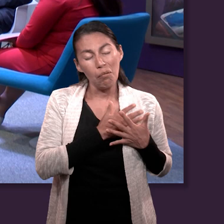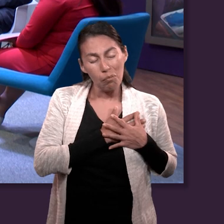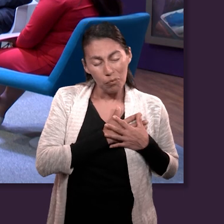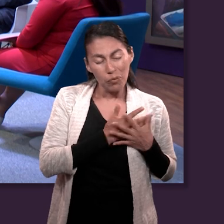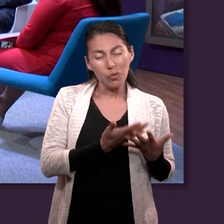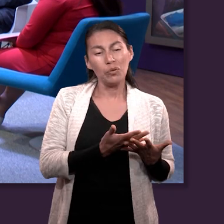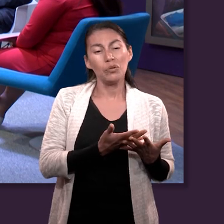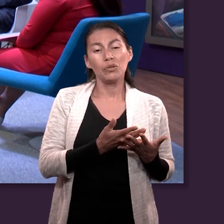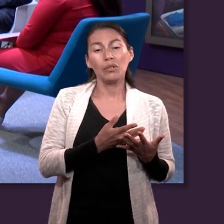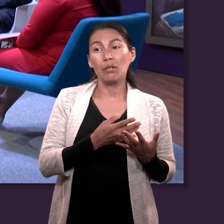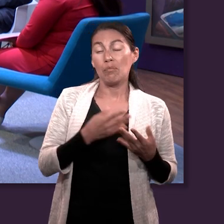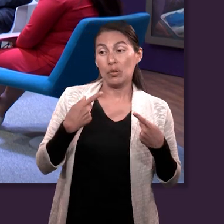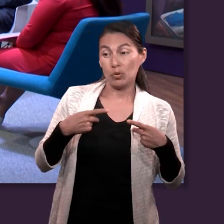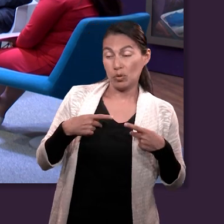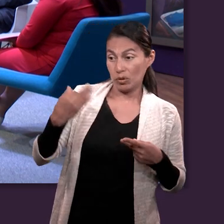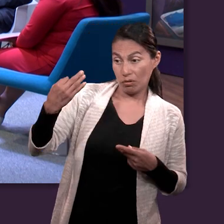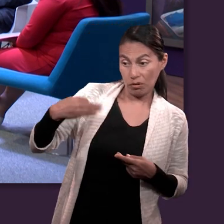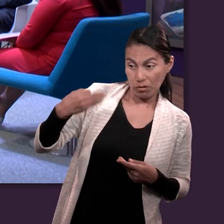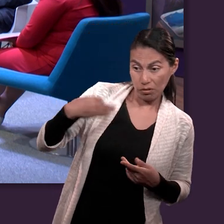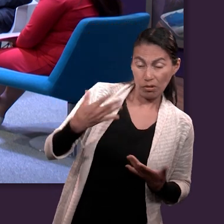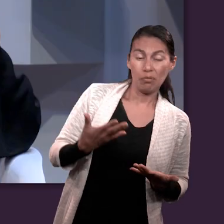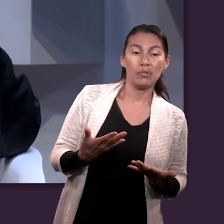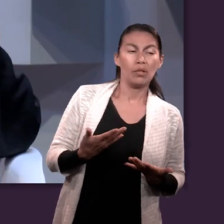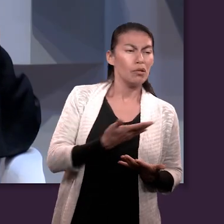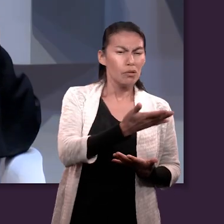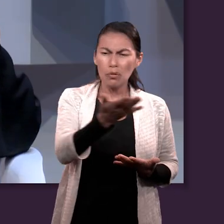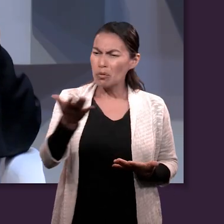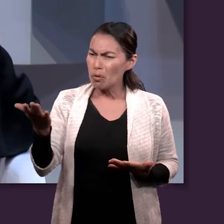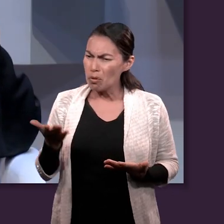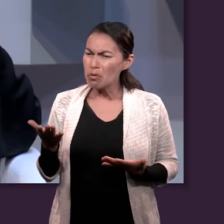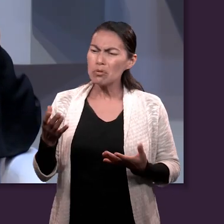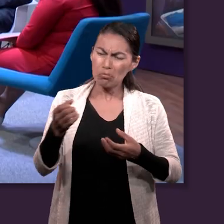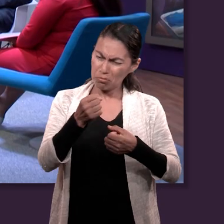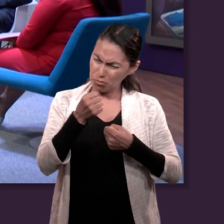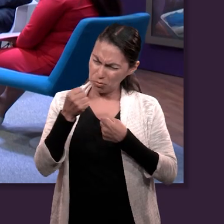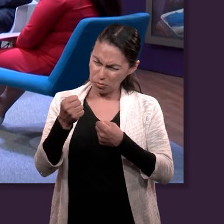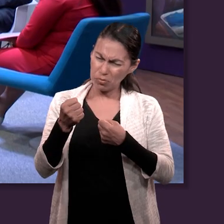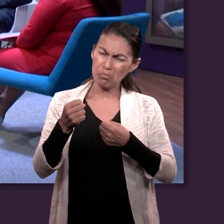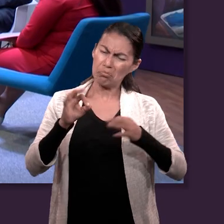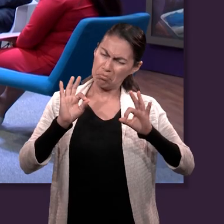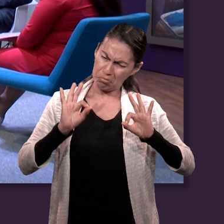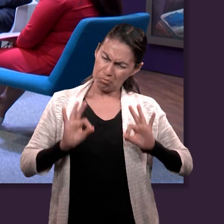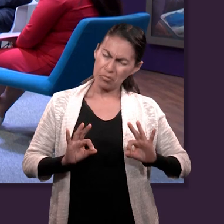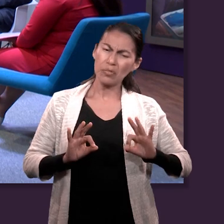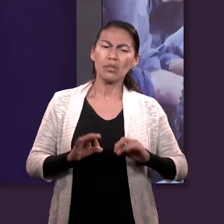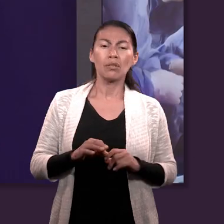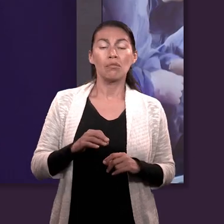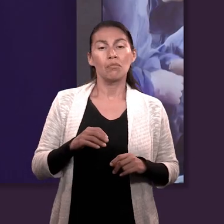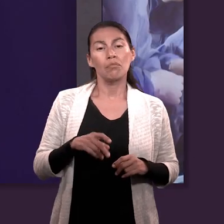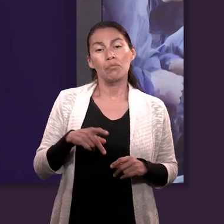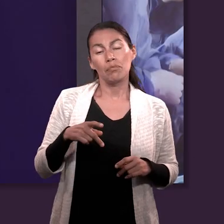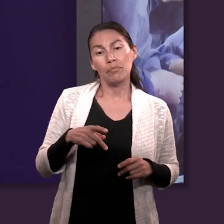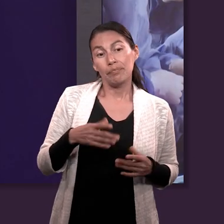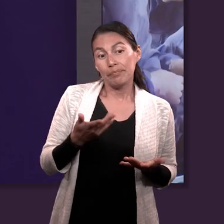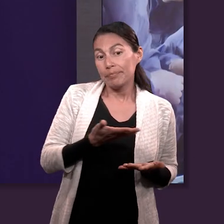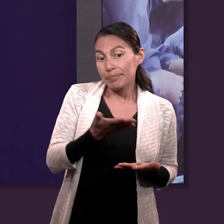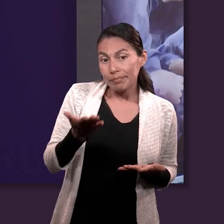interior. Lo que necesitan es algo que todos necesitamos. Una sensación de seguridad, de dignidad, de aceptación,